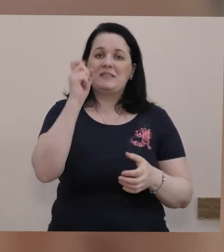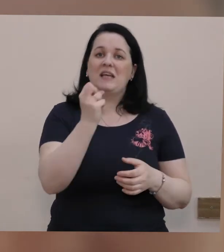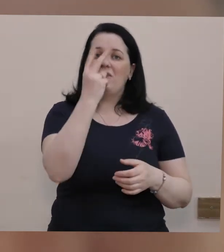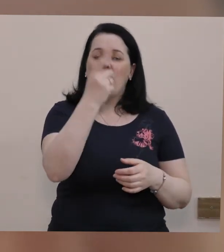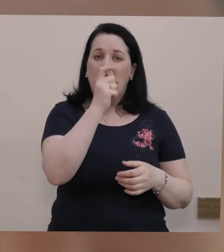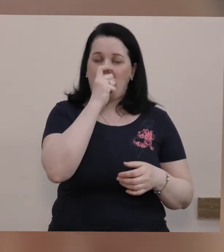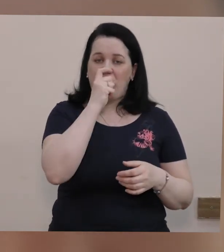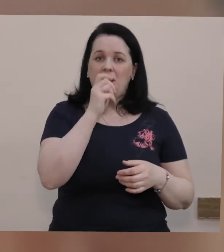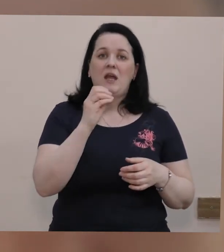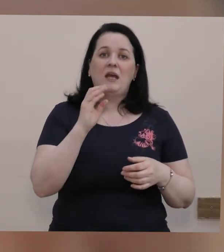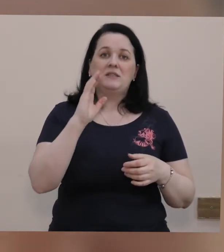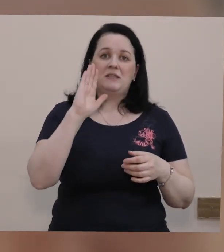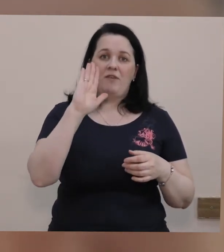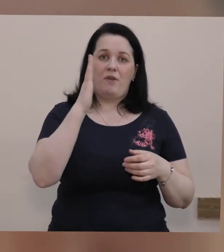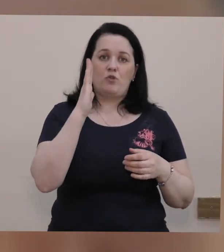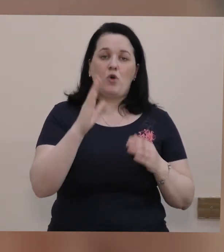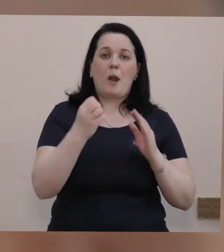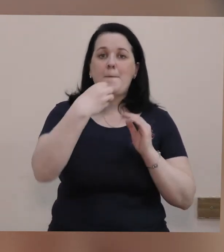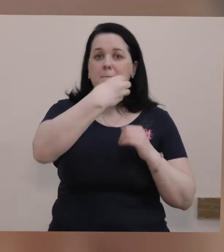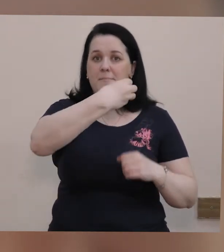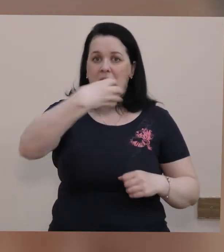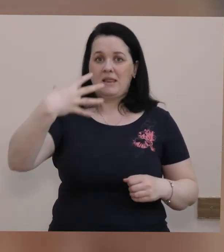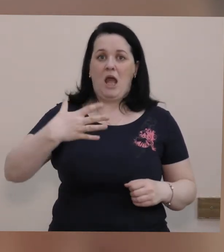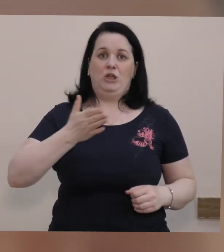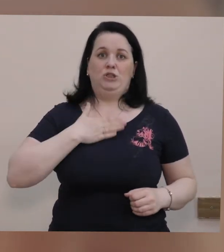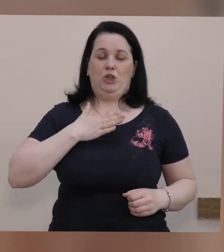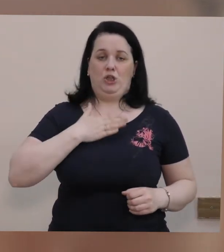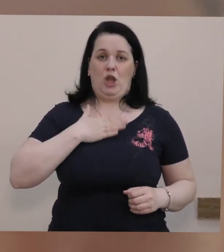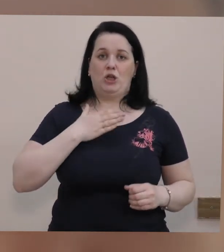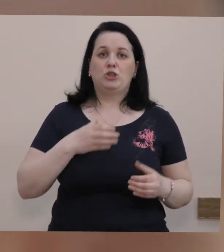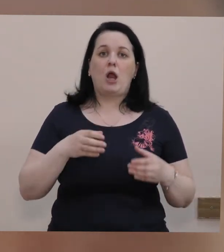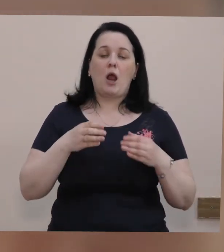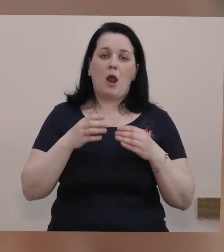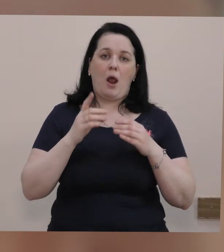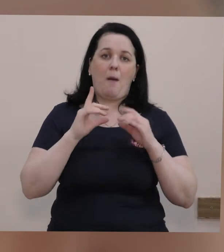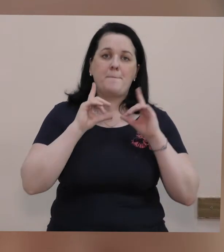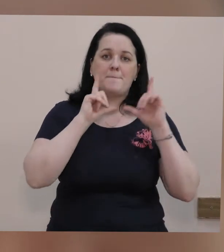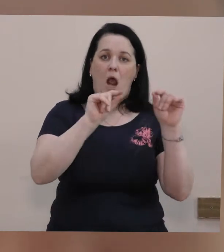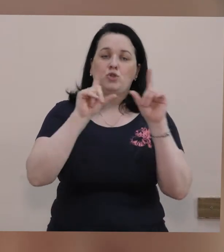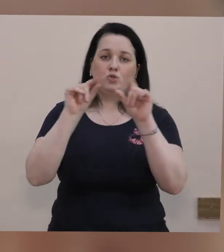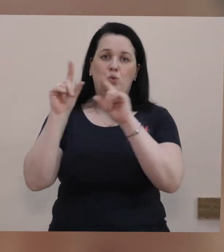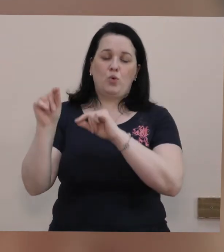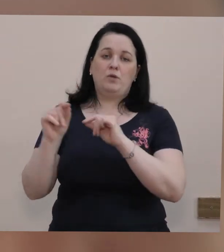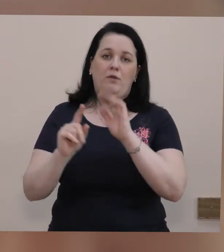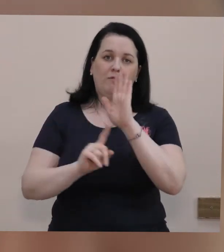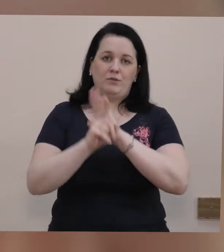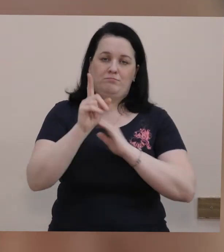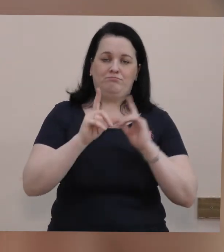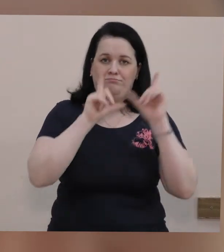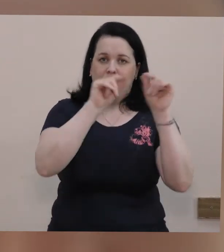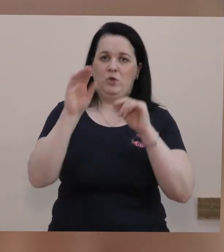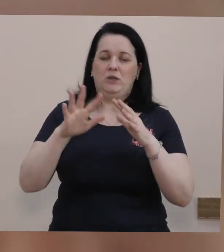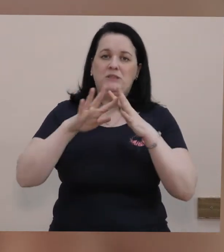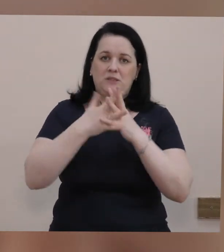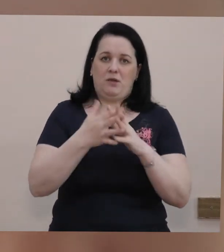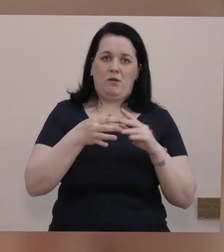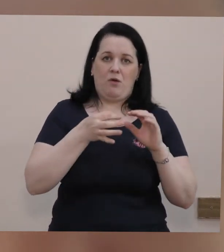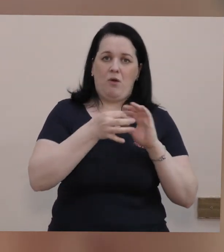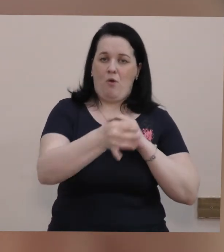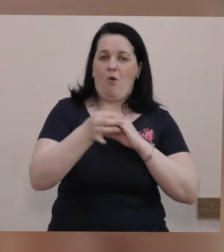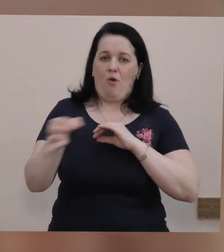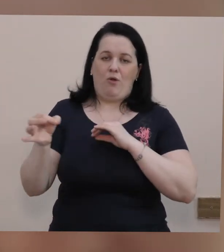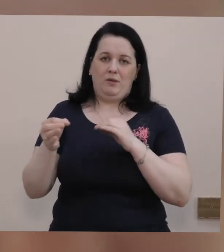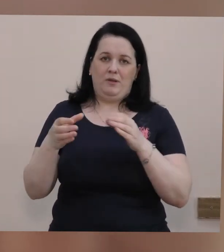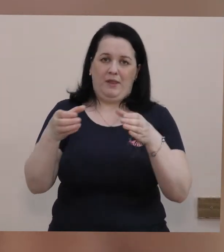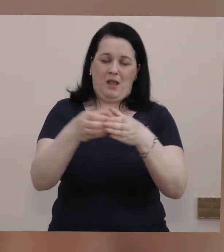квітня, з вівторка, 16 наших маршрутів відновлюється до садово-городніх ділянок. Будь ласка,